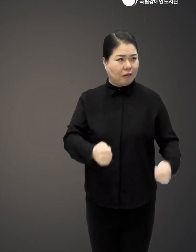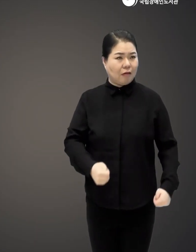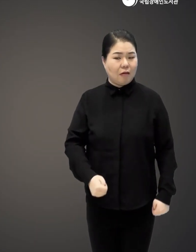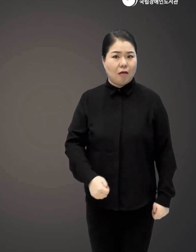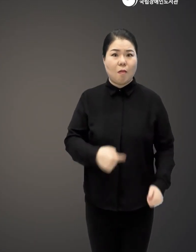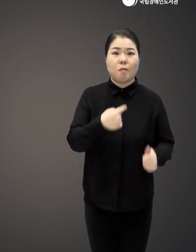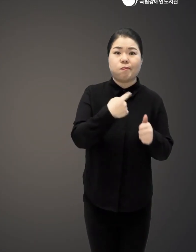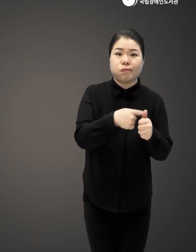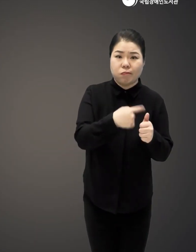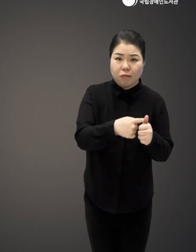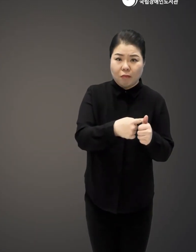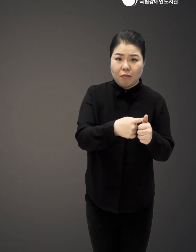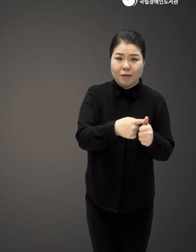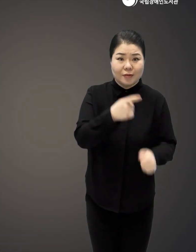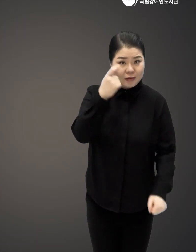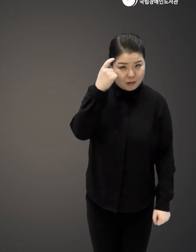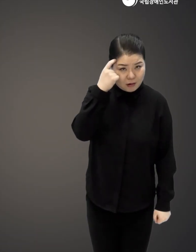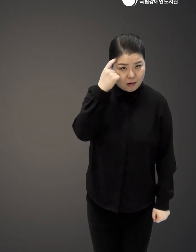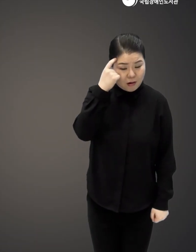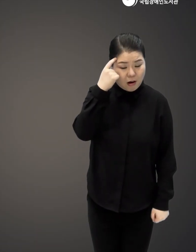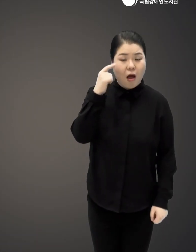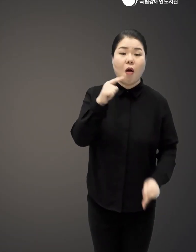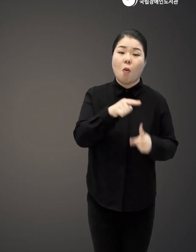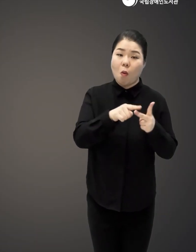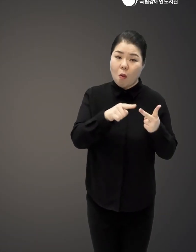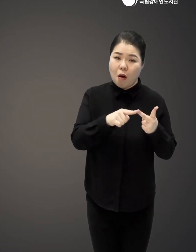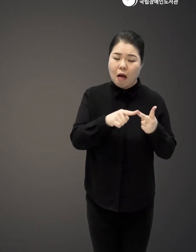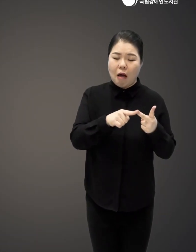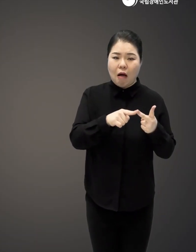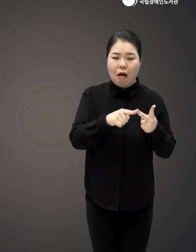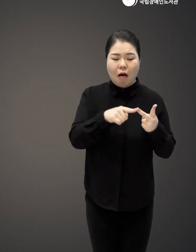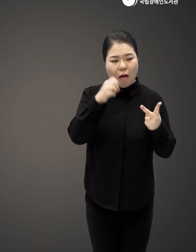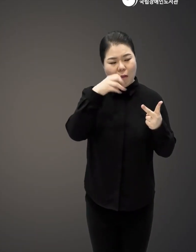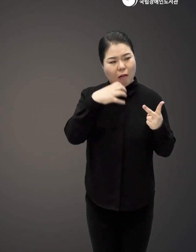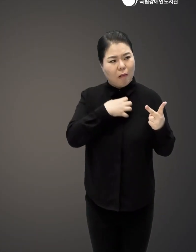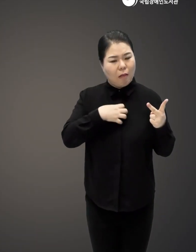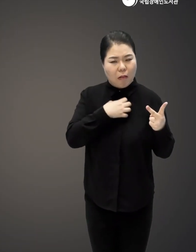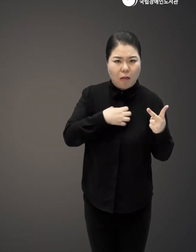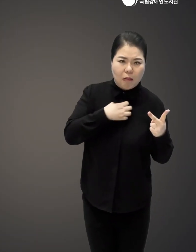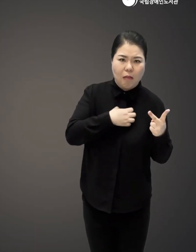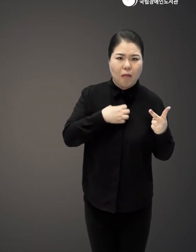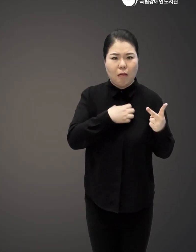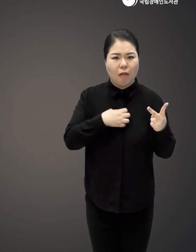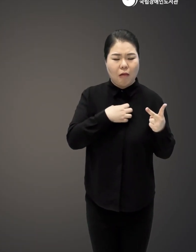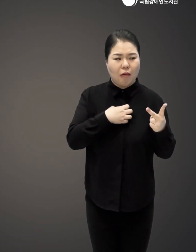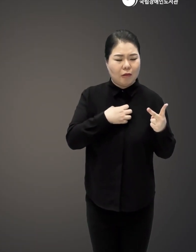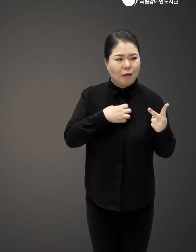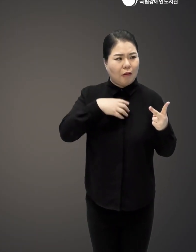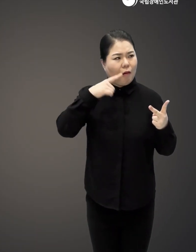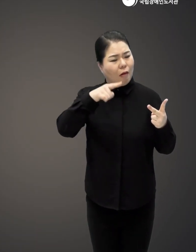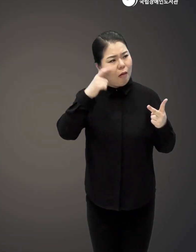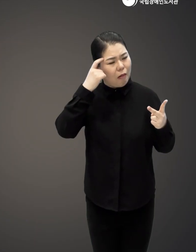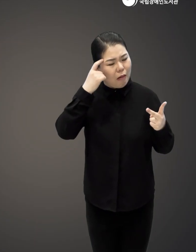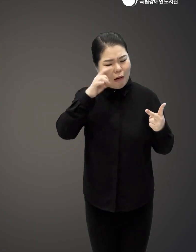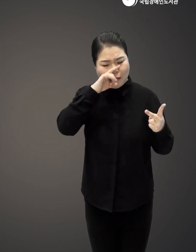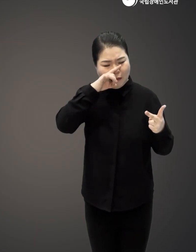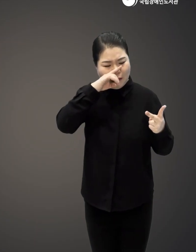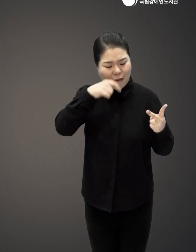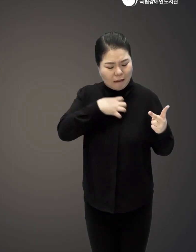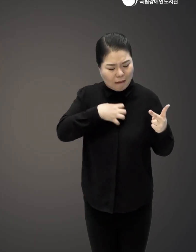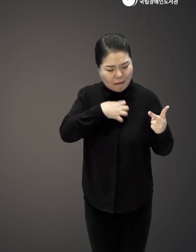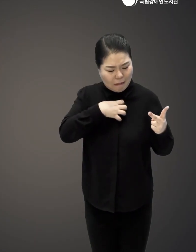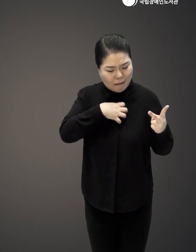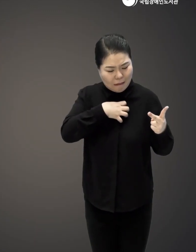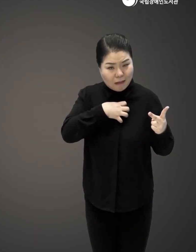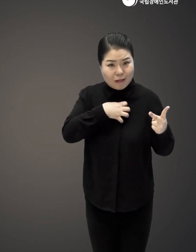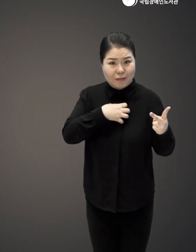라고 이것을 막연히 문제시 생각해버리거나 아니면은 혹은 이렇게 하죠 벌써부터 저러면 안 되는데? 라고 막연히